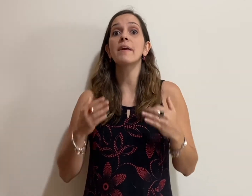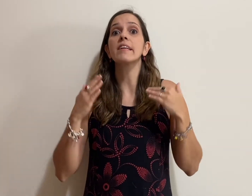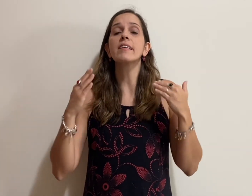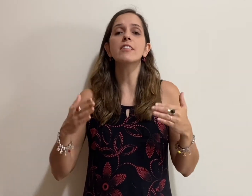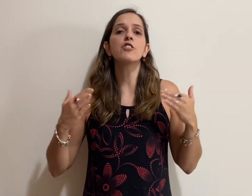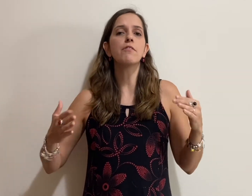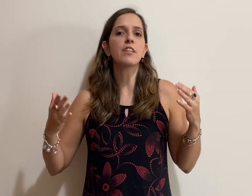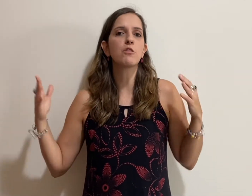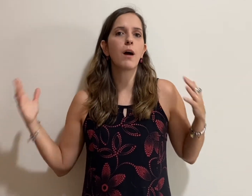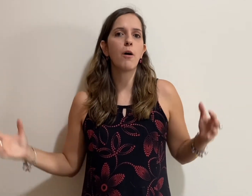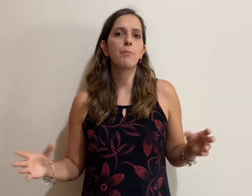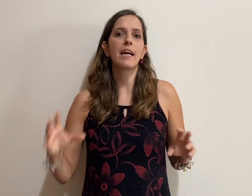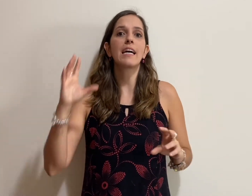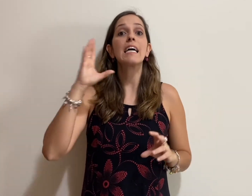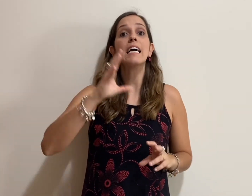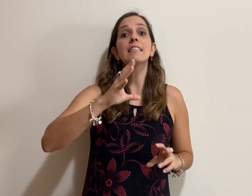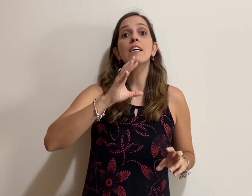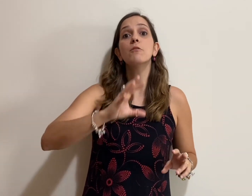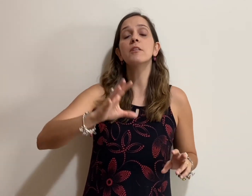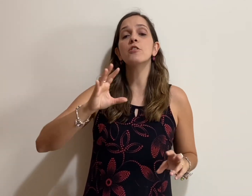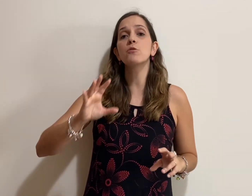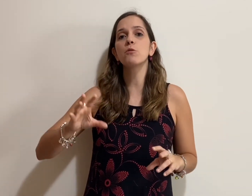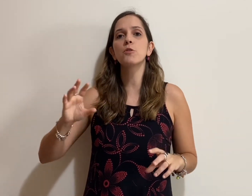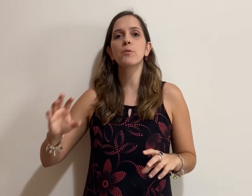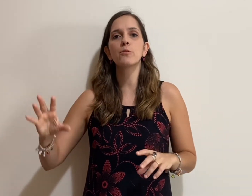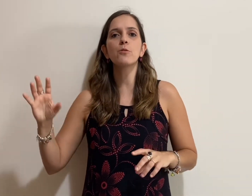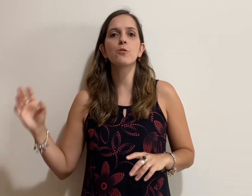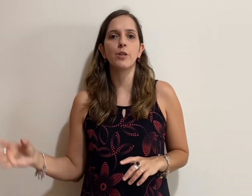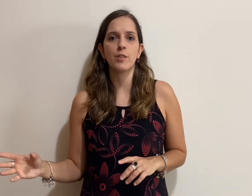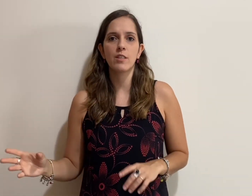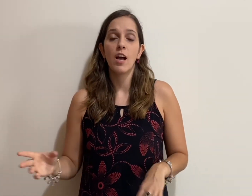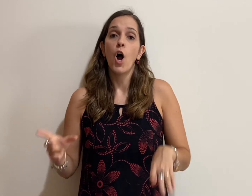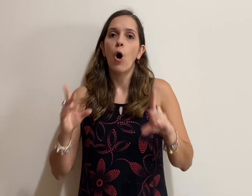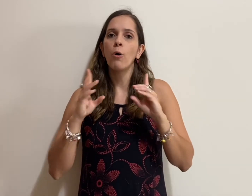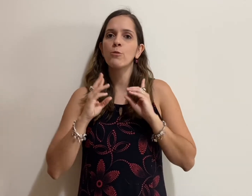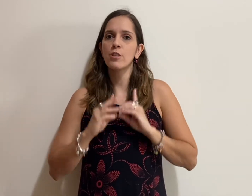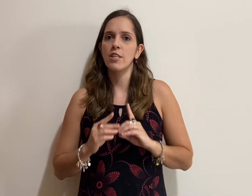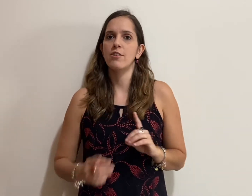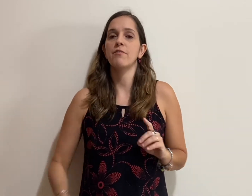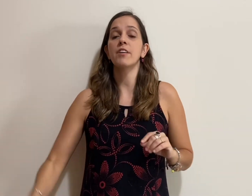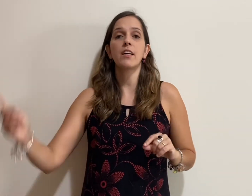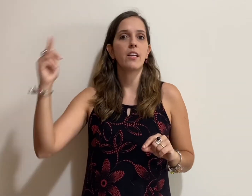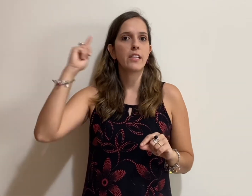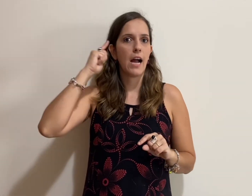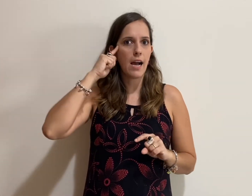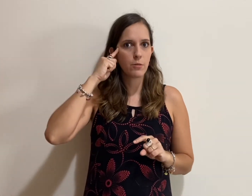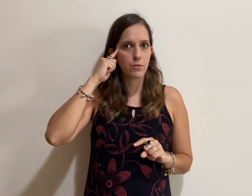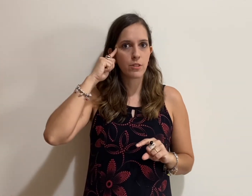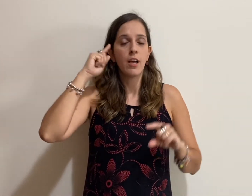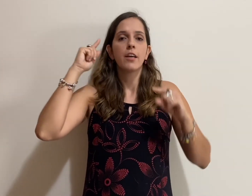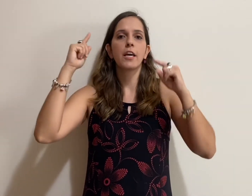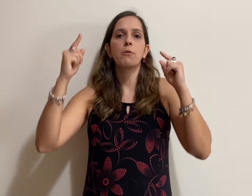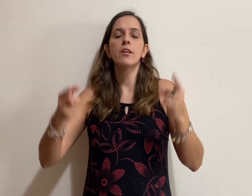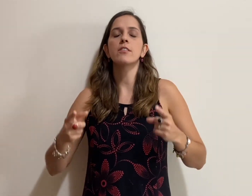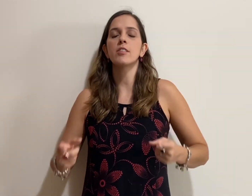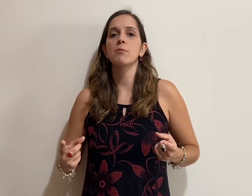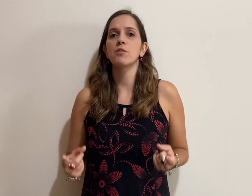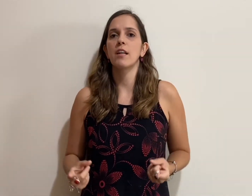individual para cada uma de suas produções. Ou seja, fiquem ligados que quando estamos falando